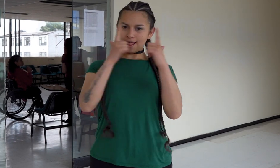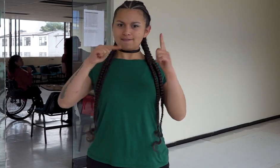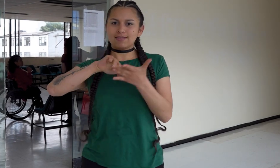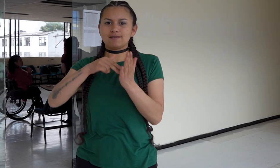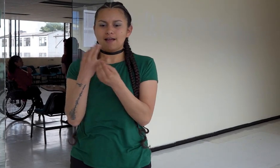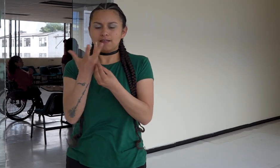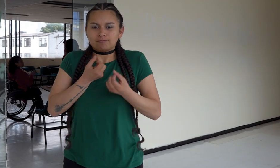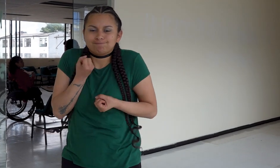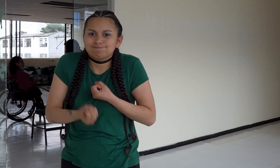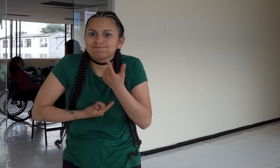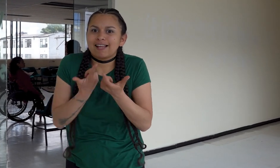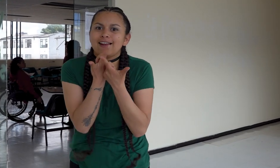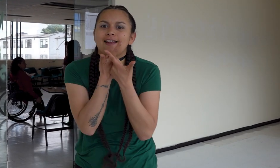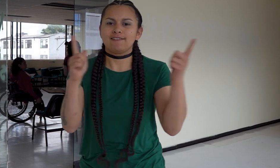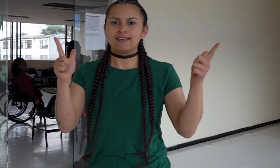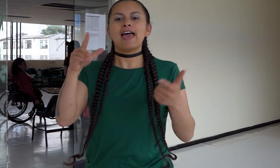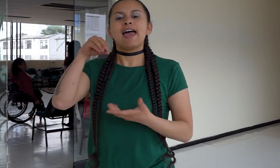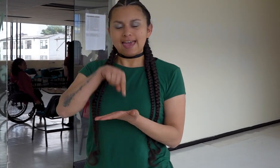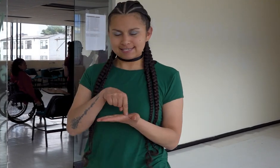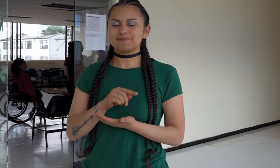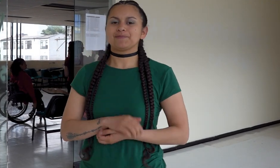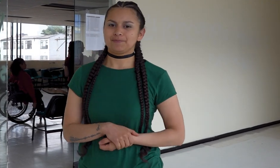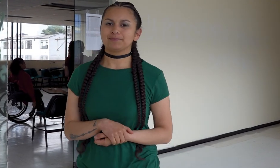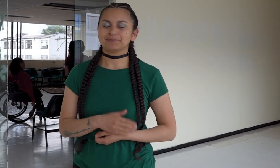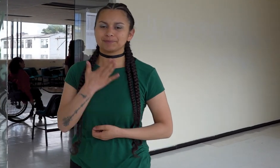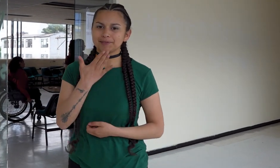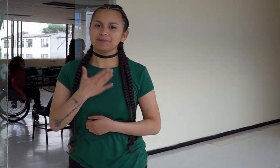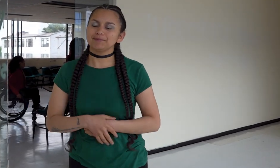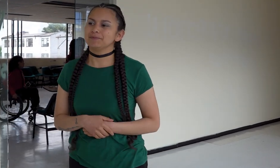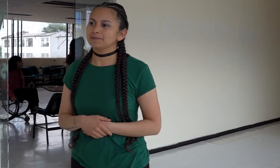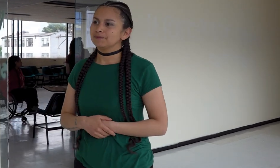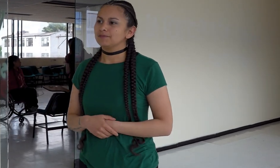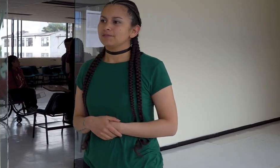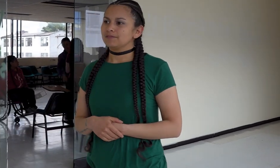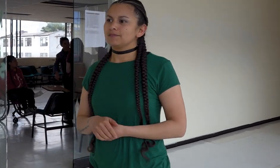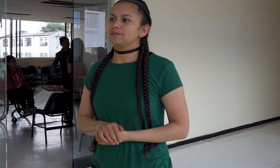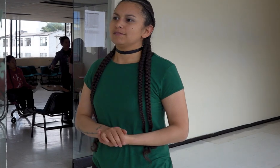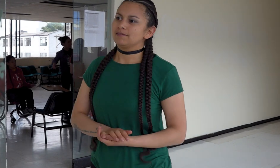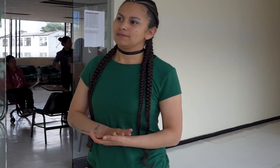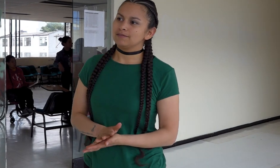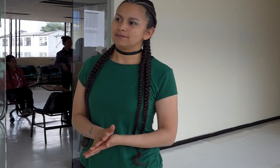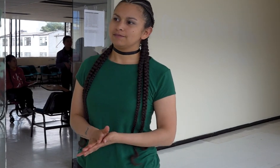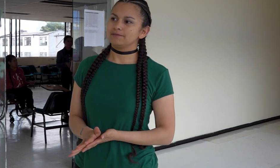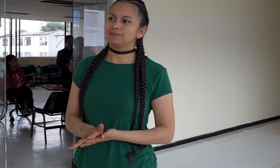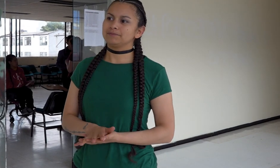como tan reservada sino poder ser más libre, más abierta en muchos espacios y participar en muchos lugares a través del arte.